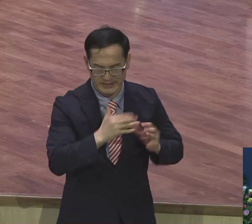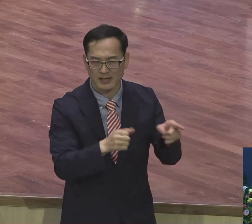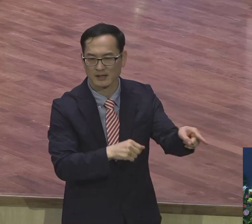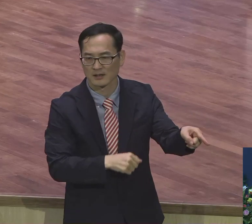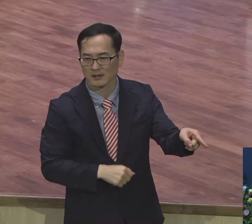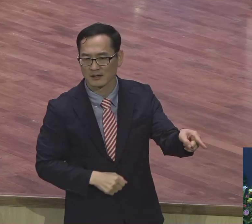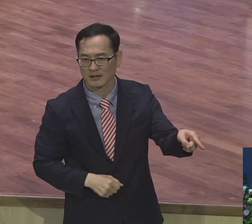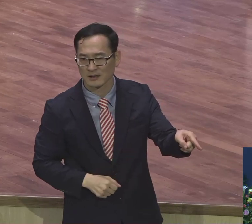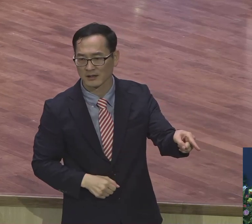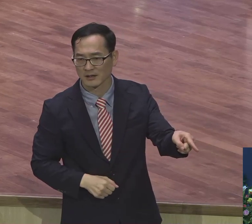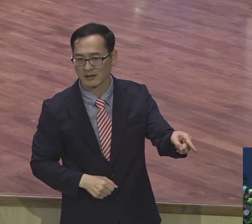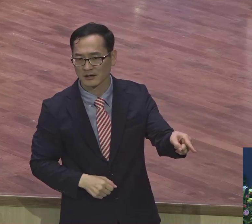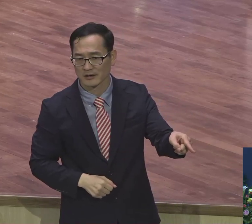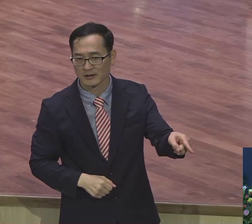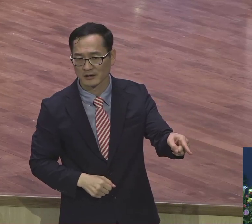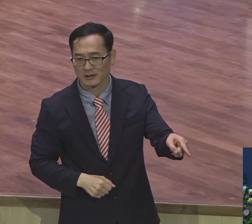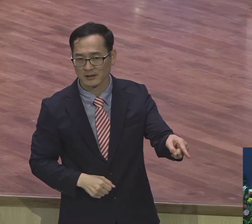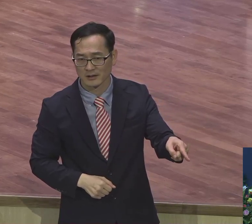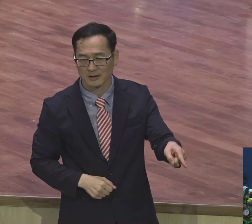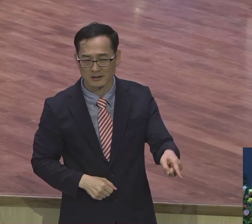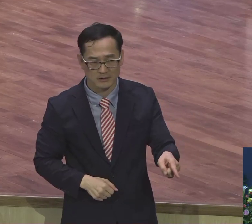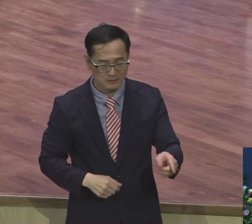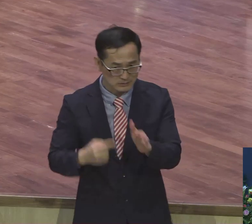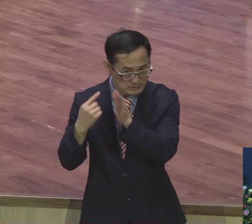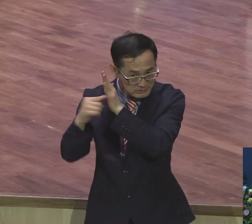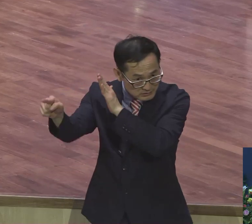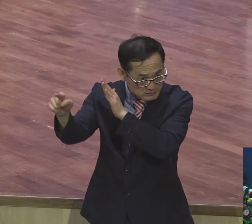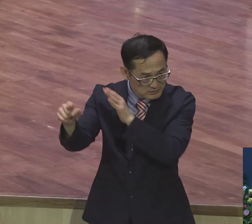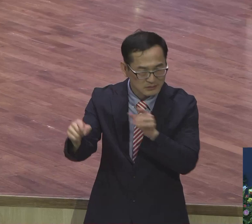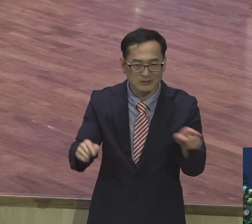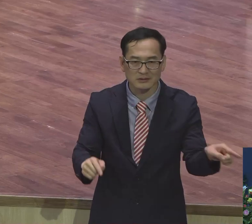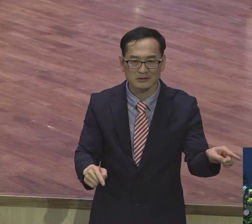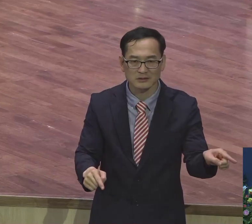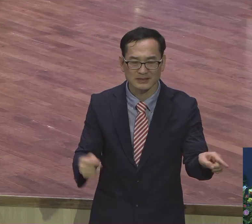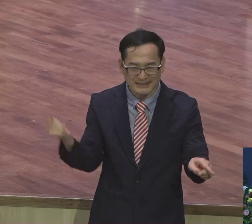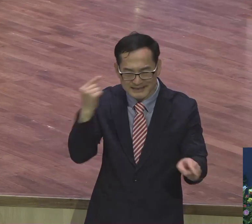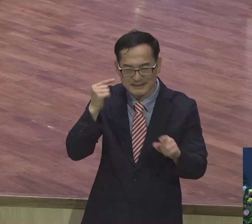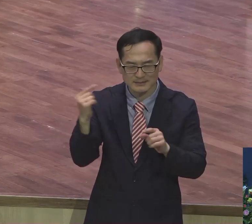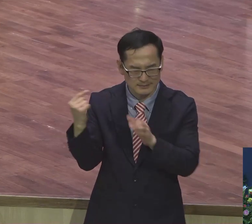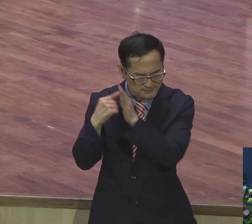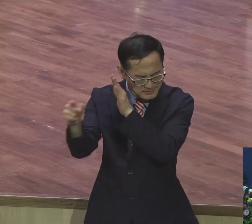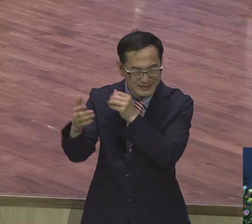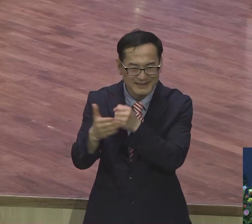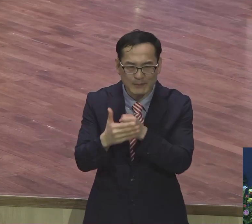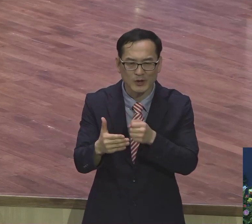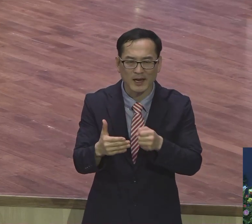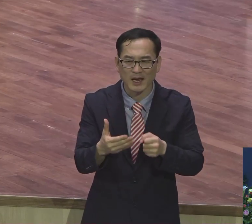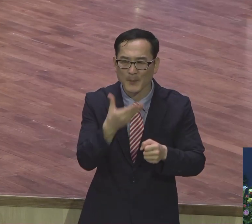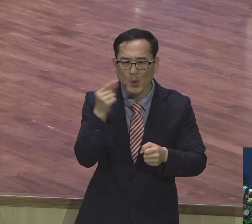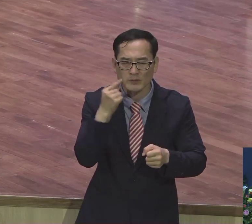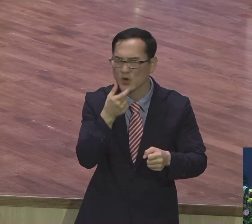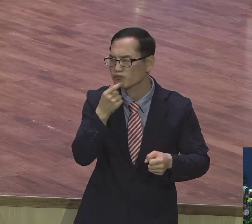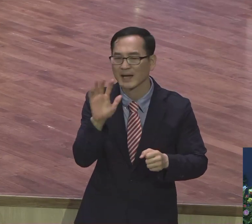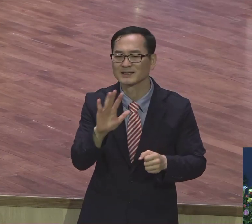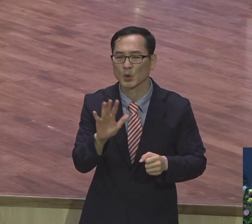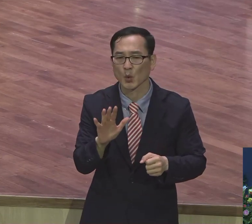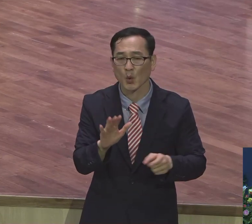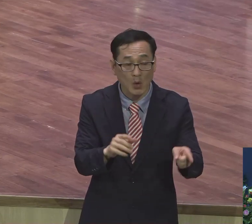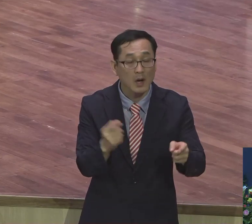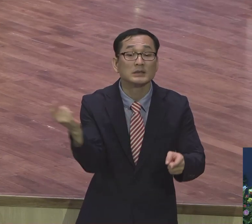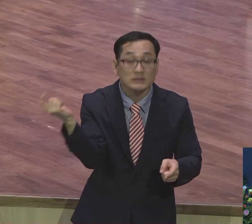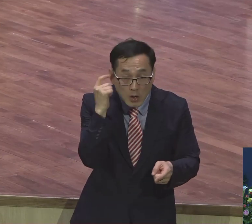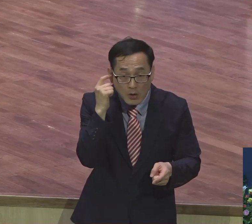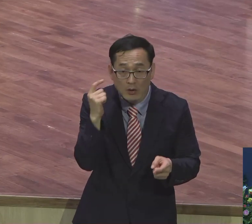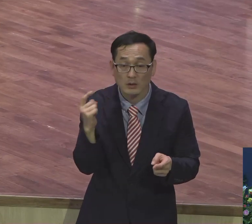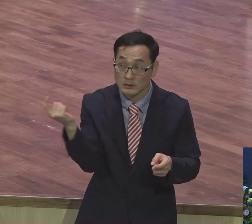이스라엘. 18절에 보면 이들이 듣지 않았기 때문에 복음을 거부한 것이 아니었다. 들었다. 이것들은 들었는데 안 믿는다.